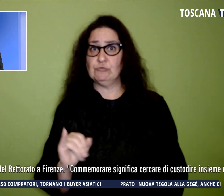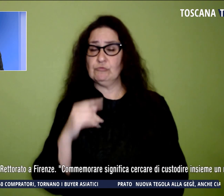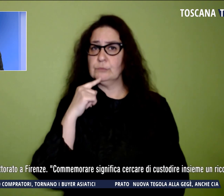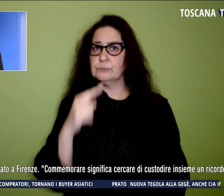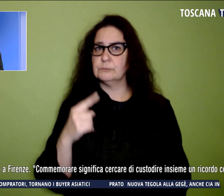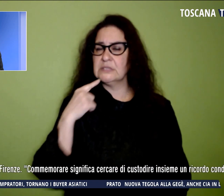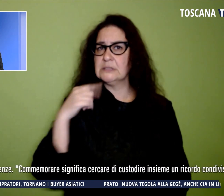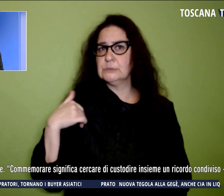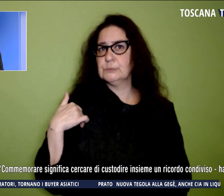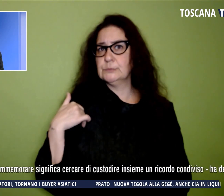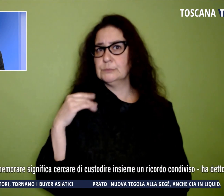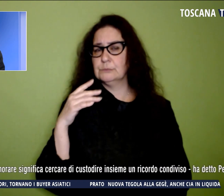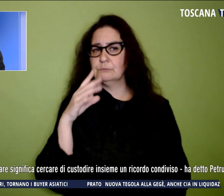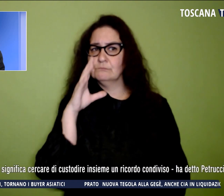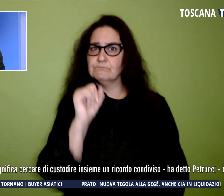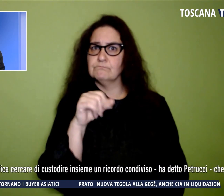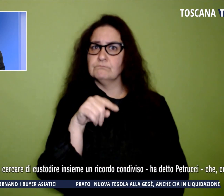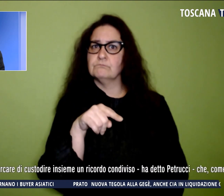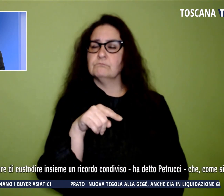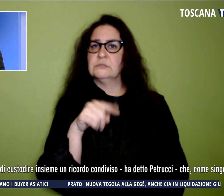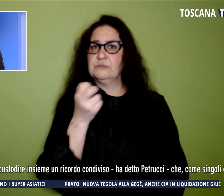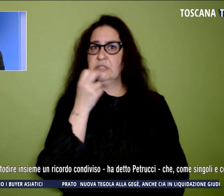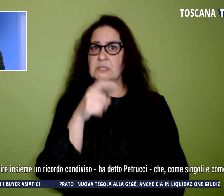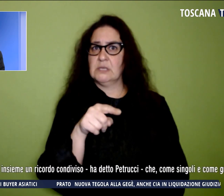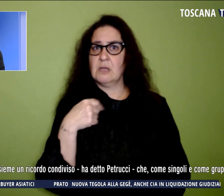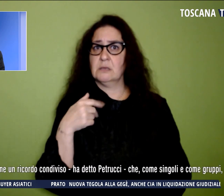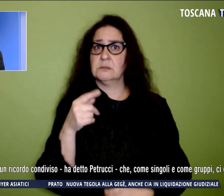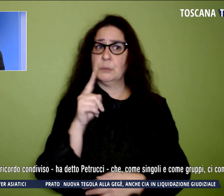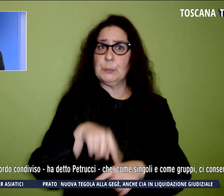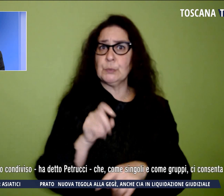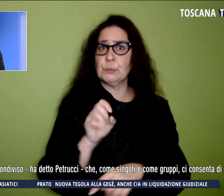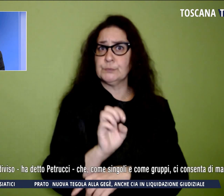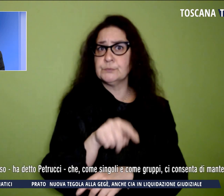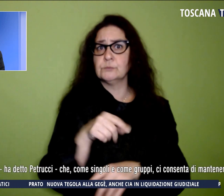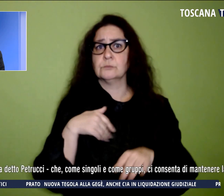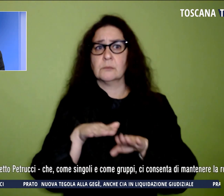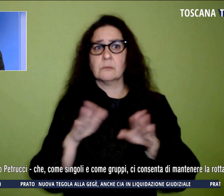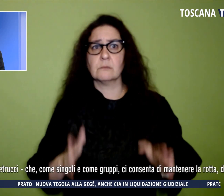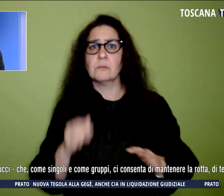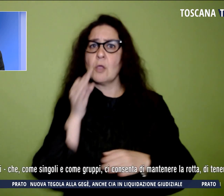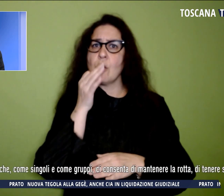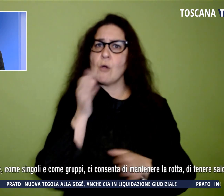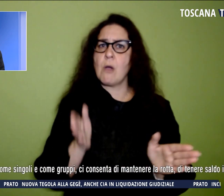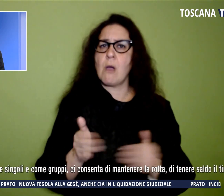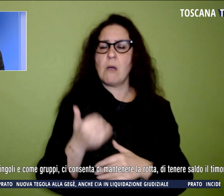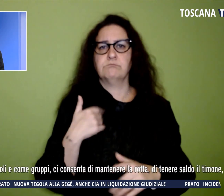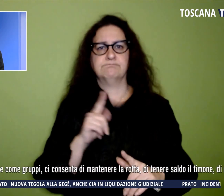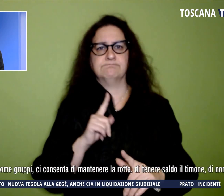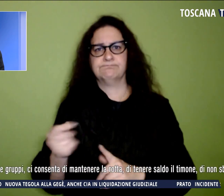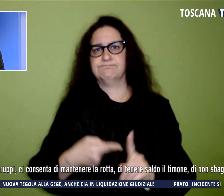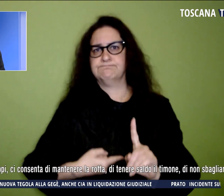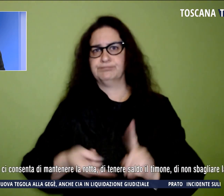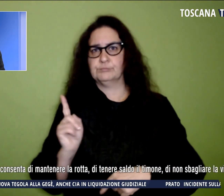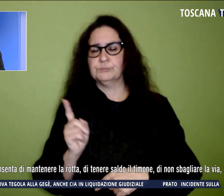allontanati da aule e cattedre a seguito delle leggi razziali. Petrucci ha